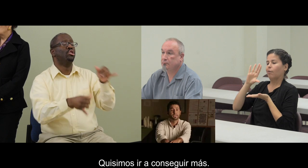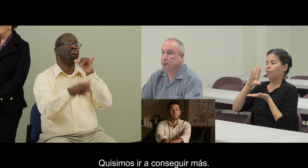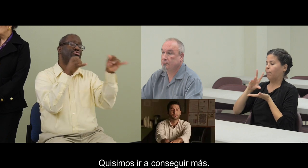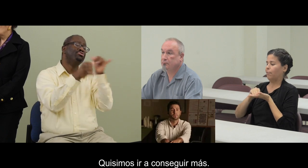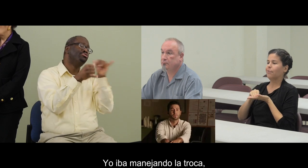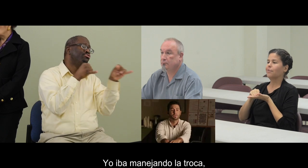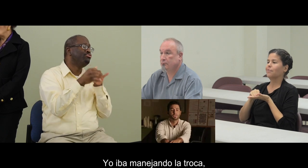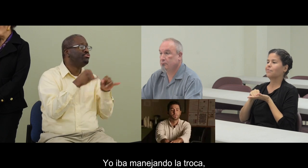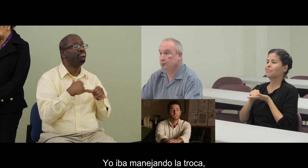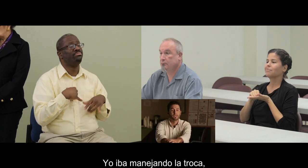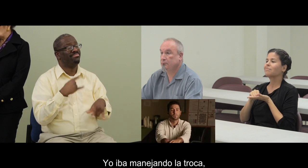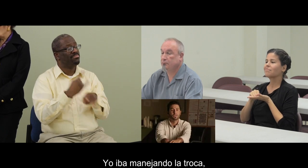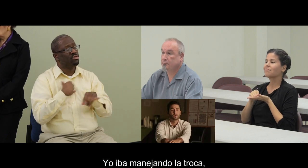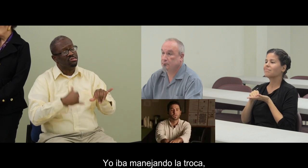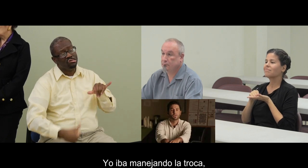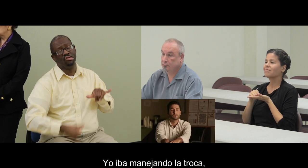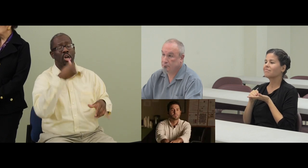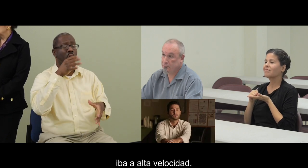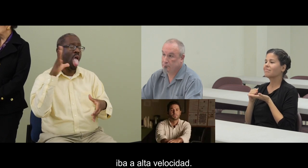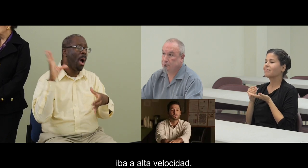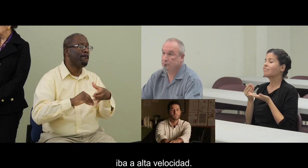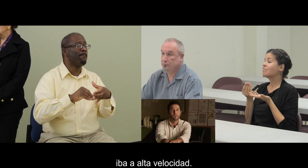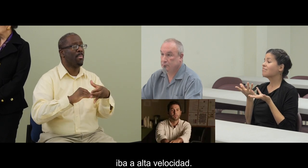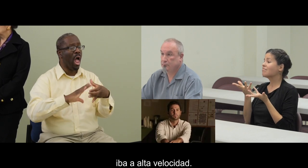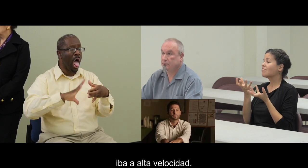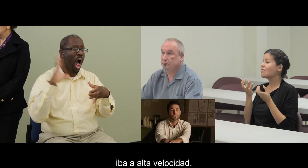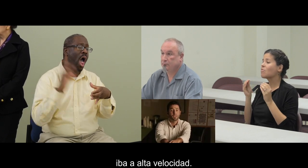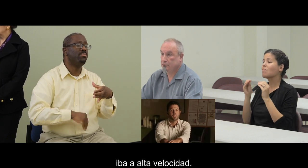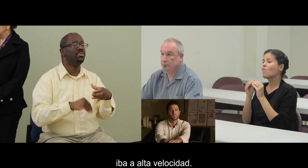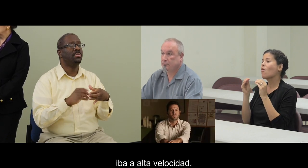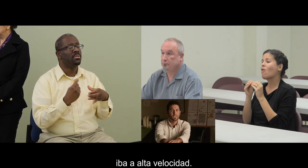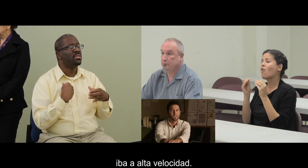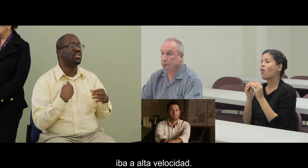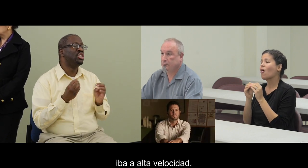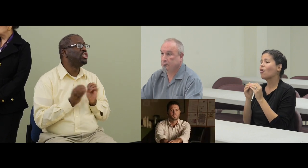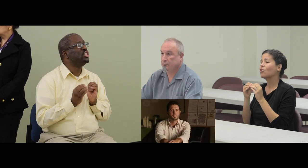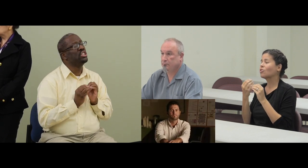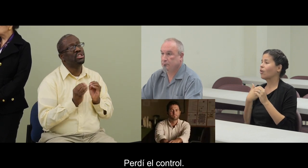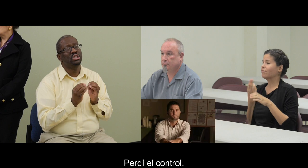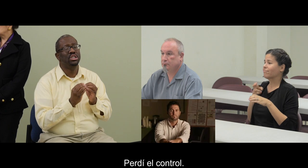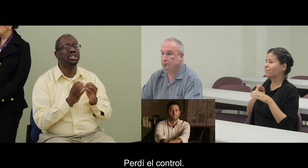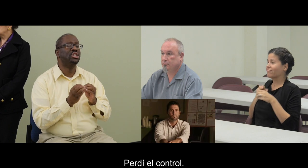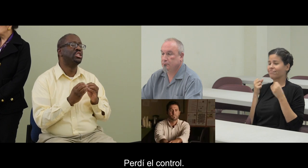ir a conseguir más. Allí iba manejando la troca, iba a alta velocidad,